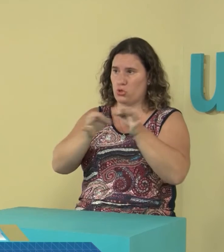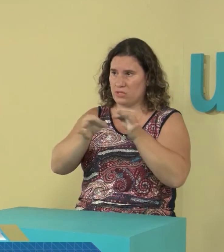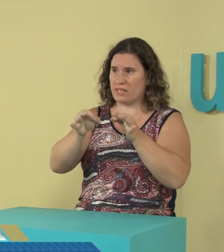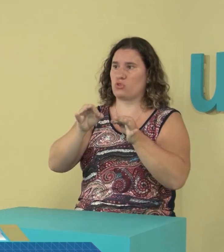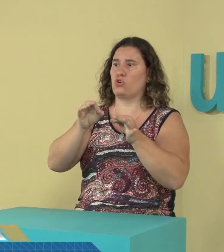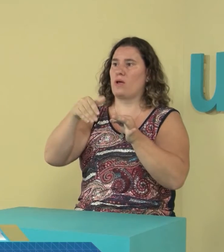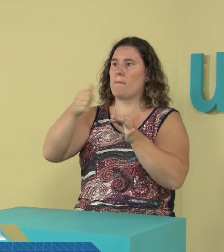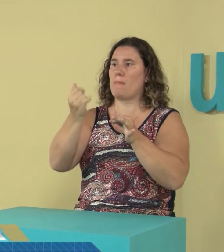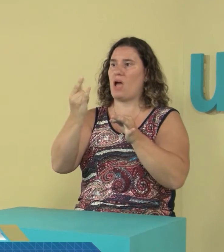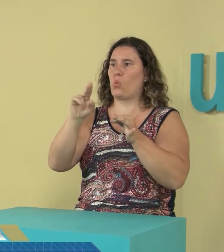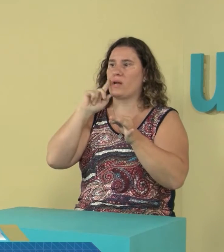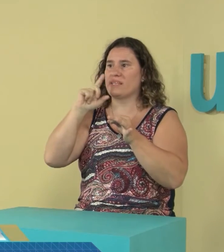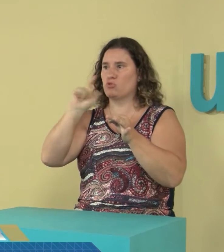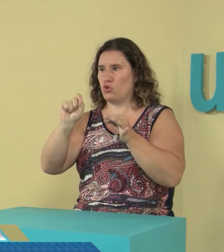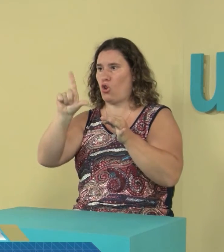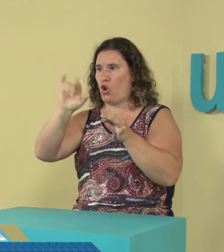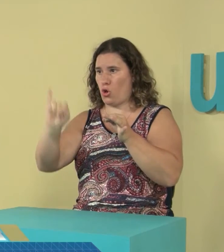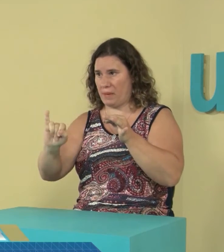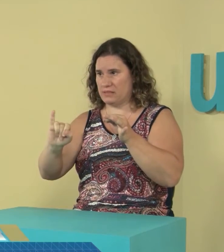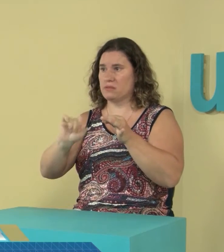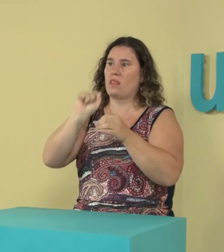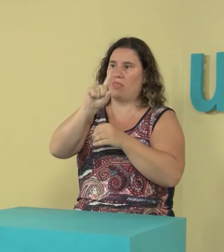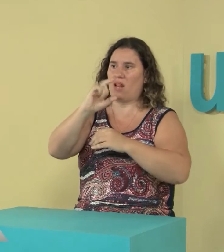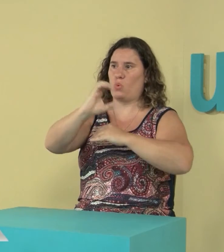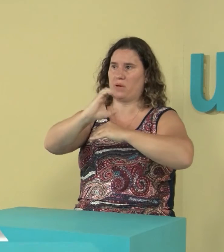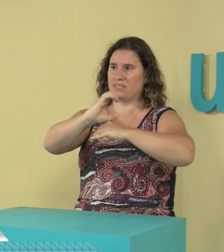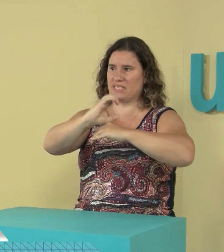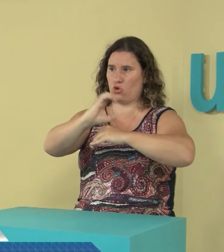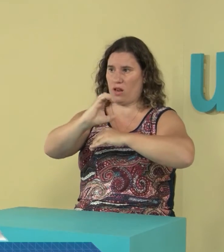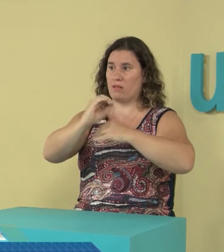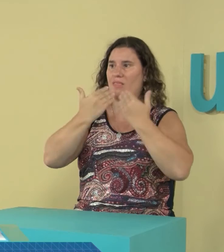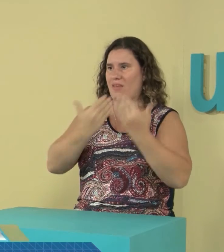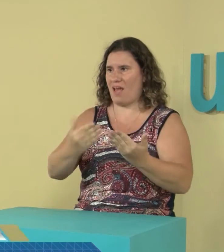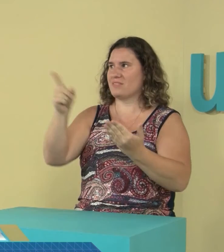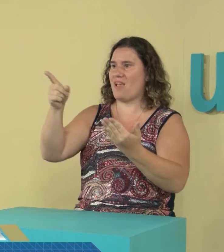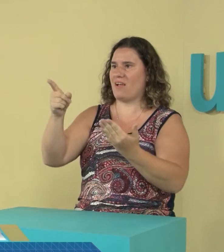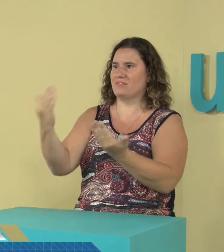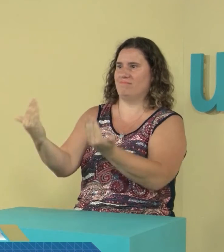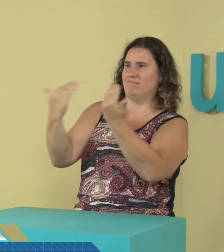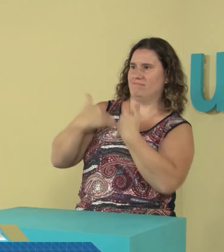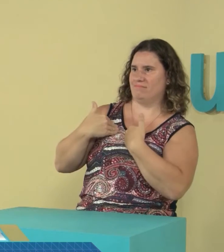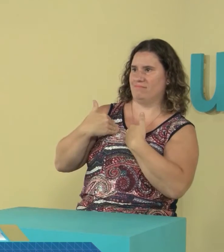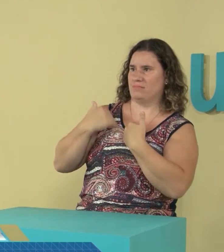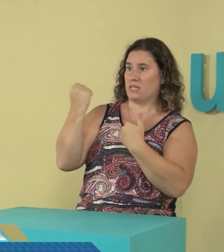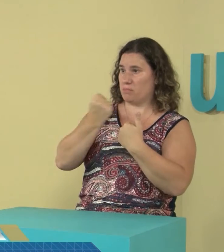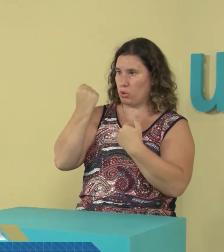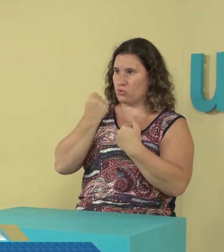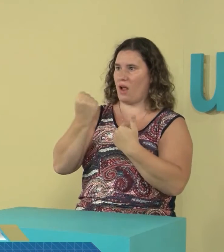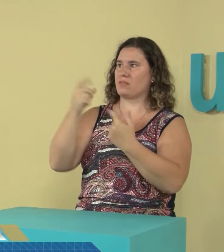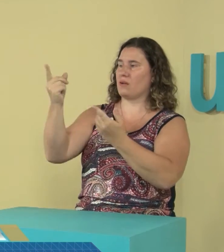Estoy dentro del proyecto, que es de Mauricio López, de la Universidad Nacional de Cuyo. Gracias a ellos que nos dieron el apoyo y la